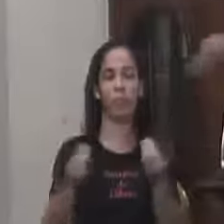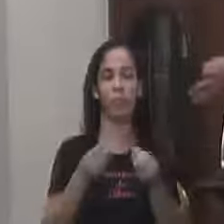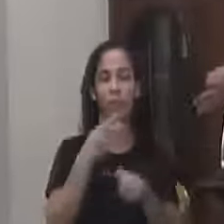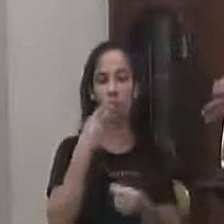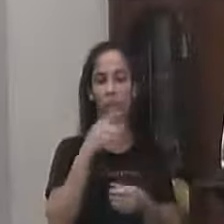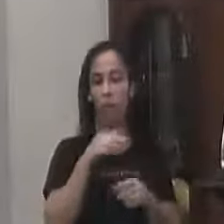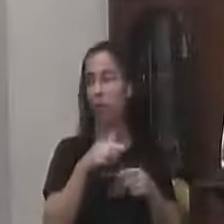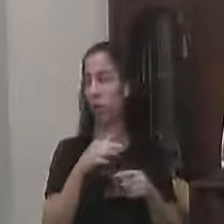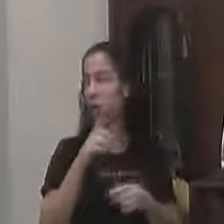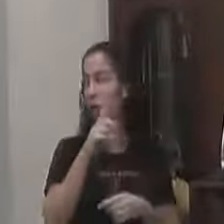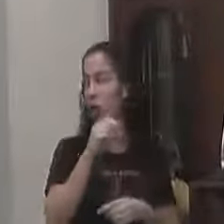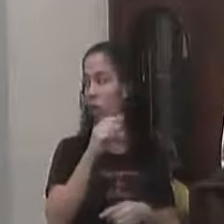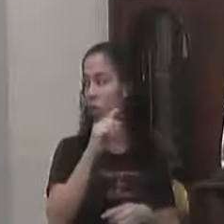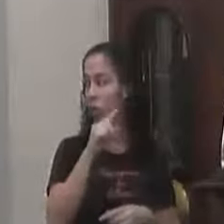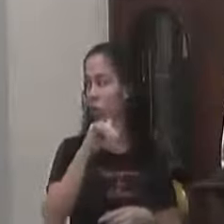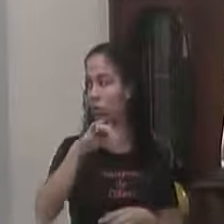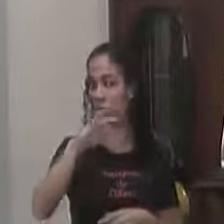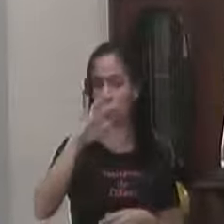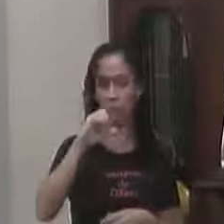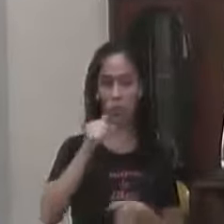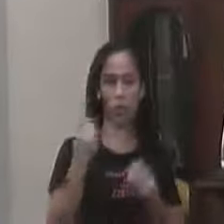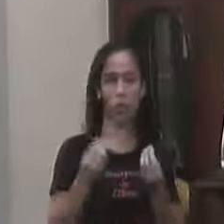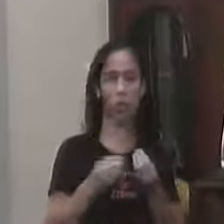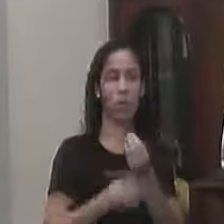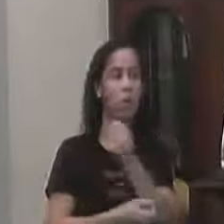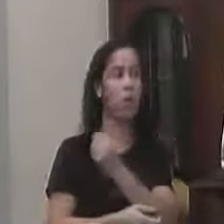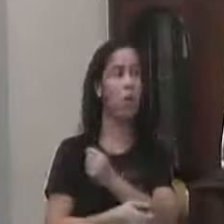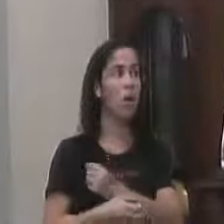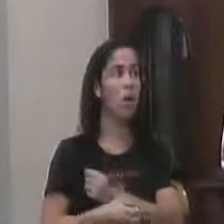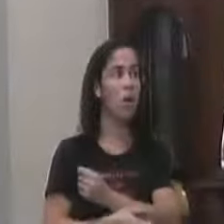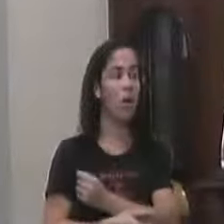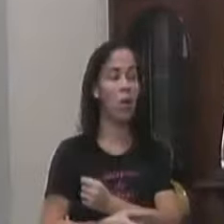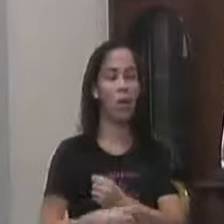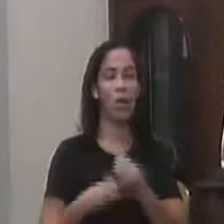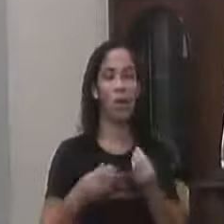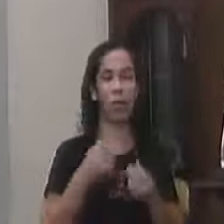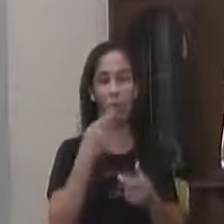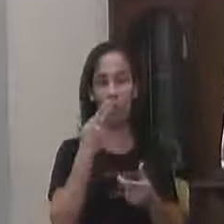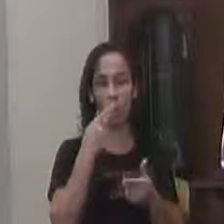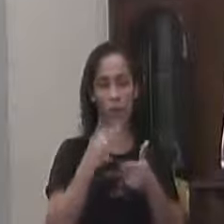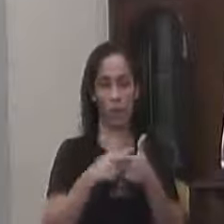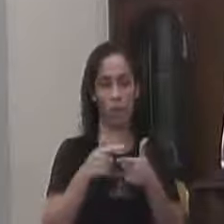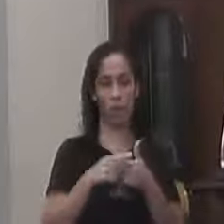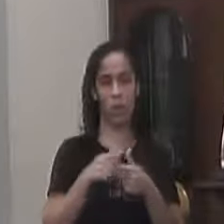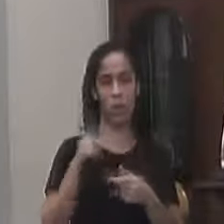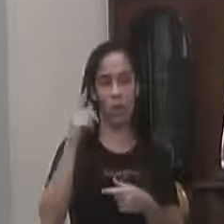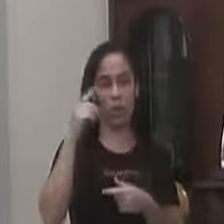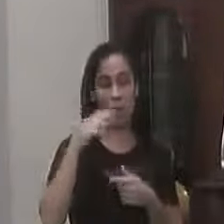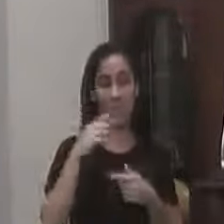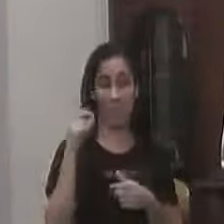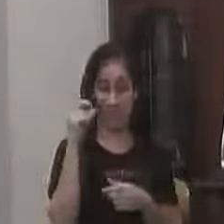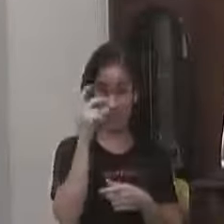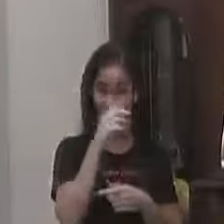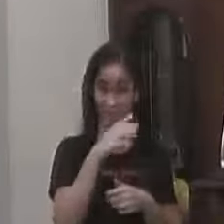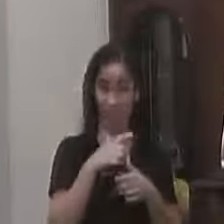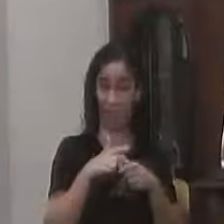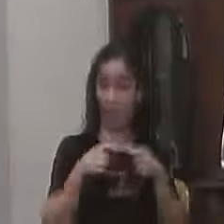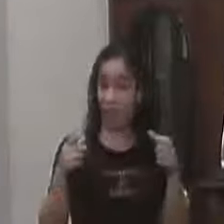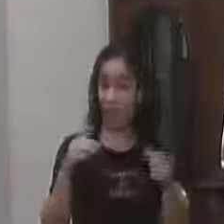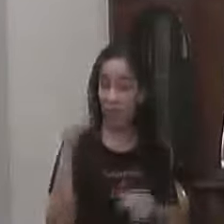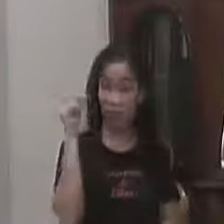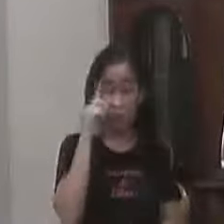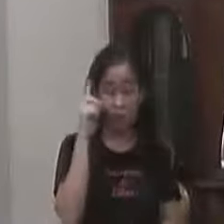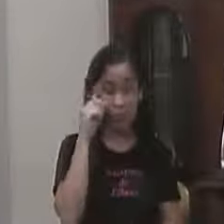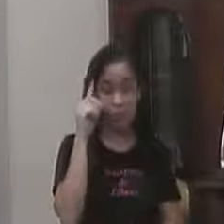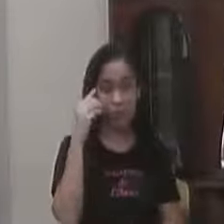logística Nós estamos Falando De um problema Crônico Diário Que está Ocorrendo